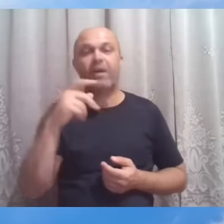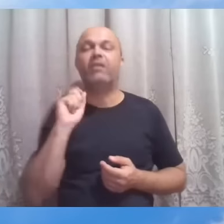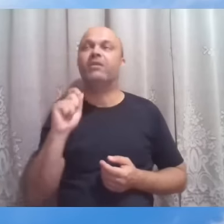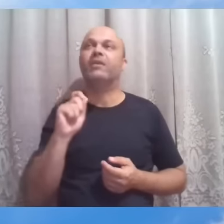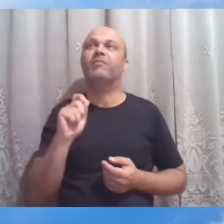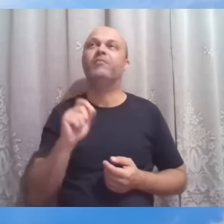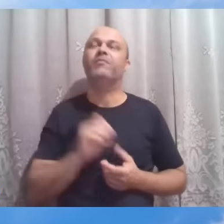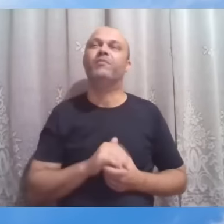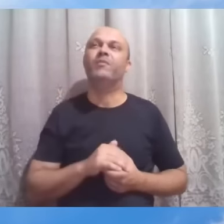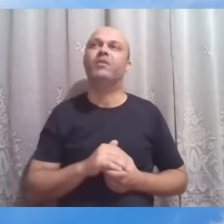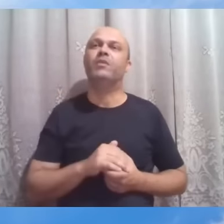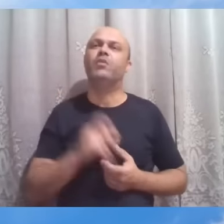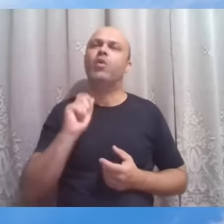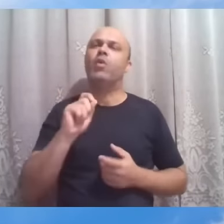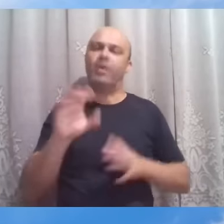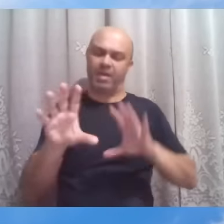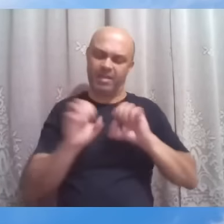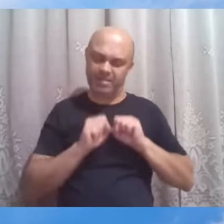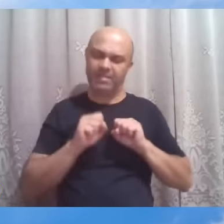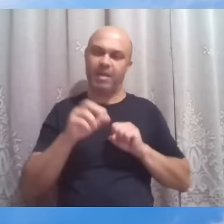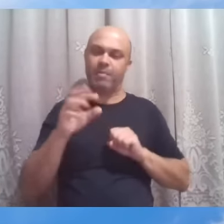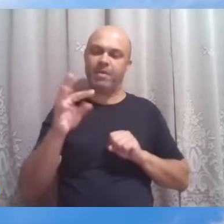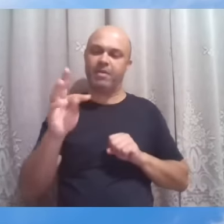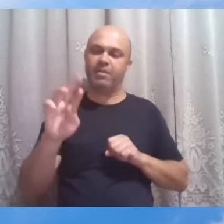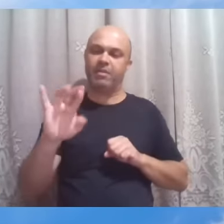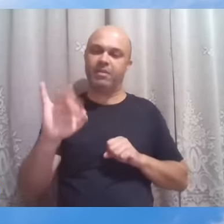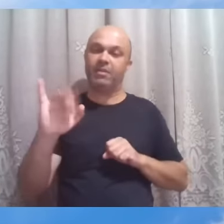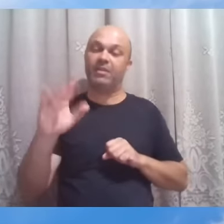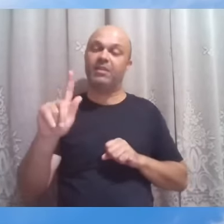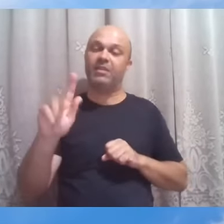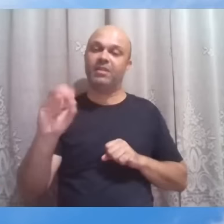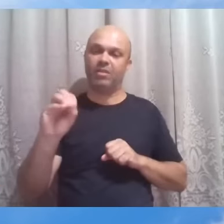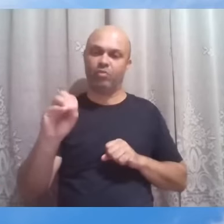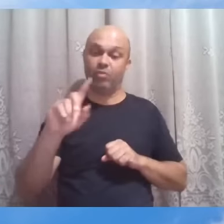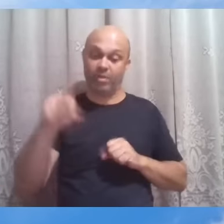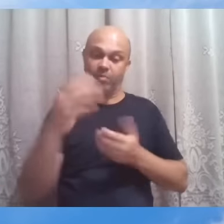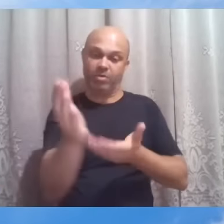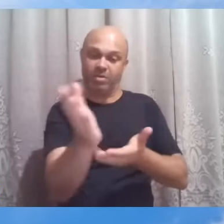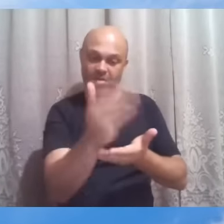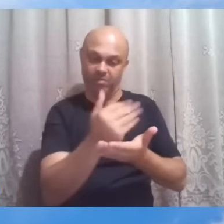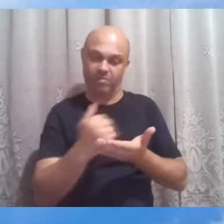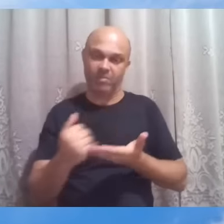o que que recebe o trigo depois de ser colhido? O moinho